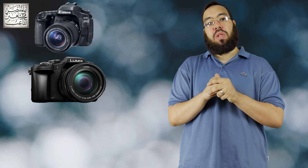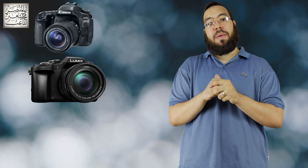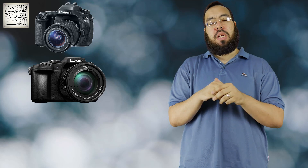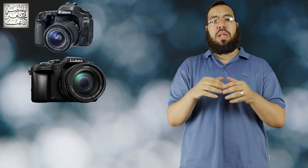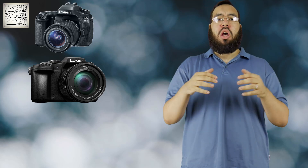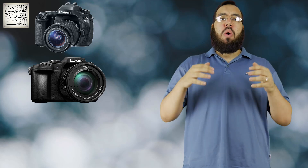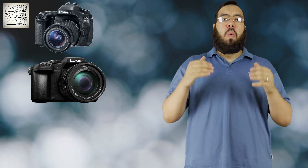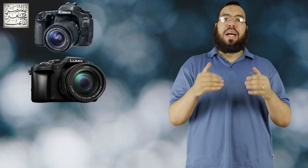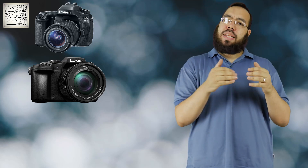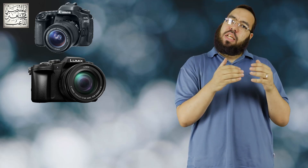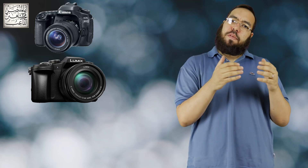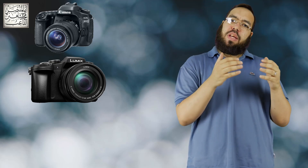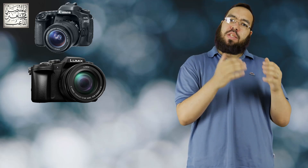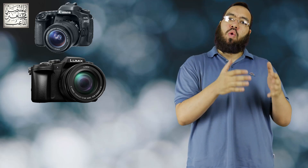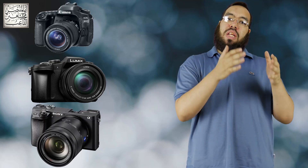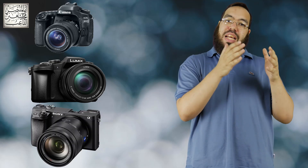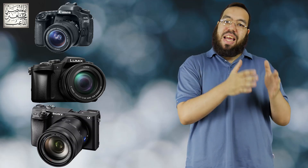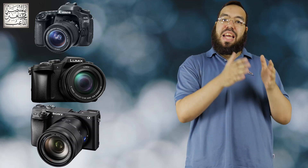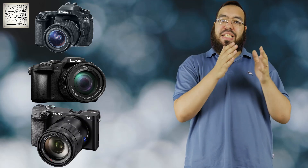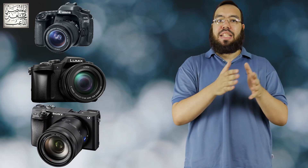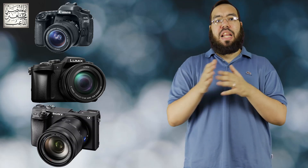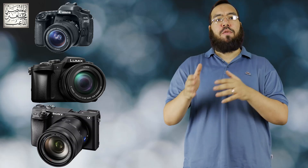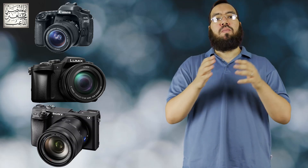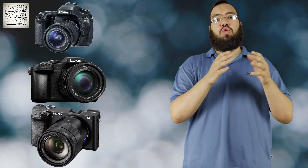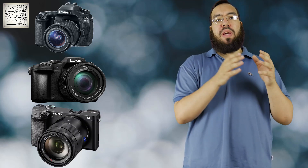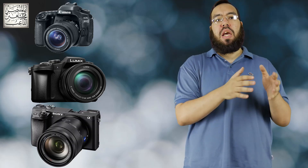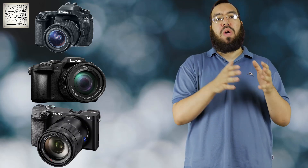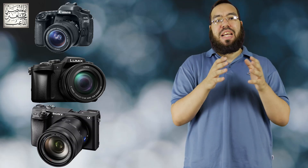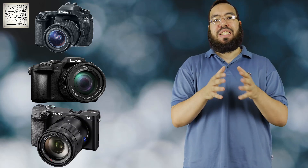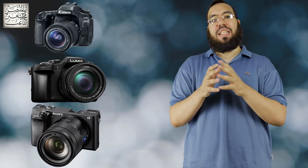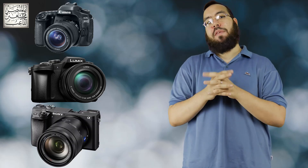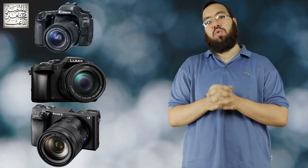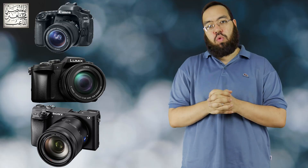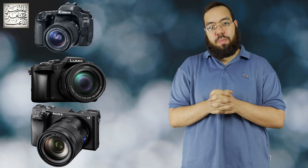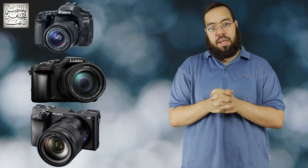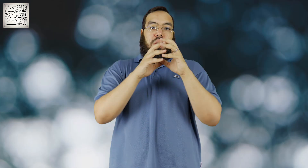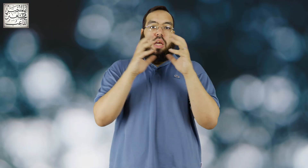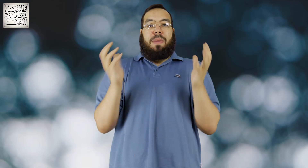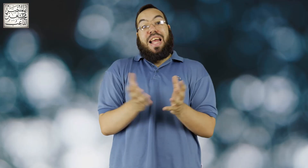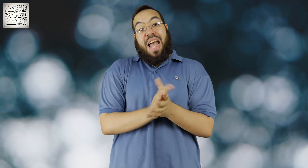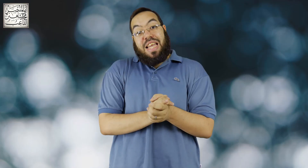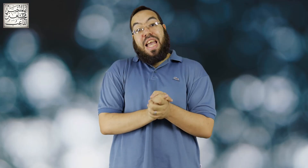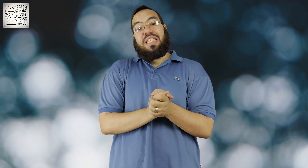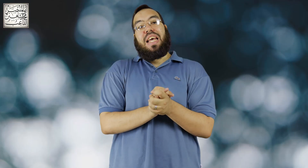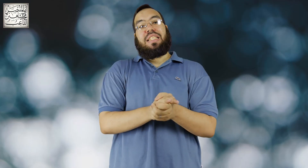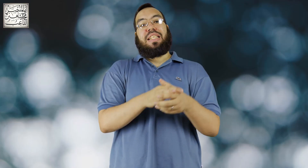ووجدت ان فيه سوني A6500 و A6300 طيب على اي اساس